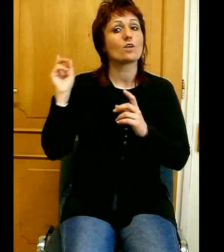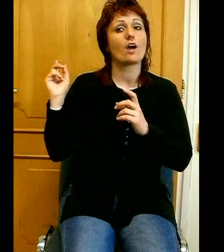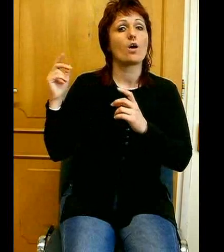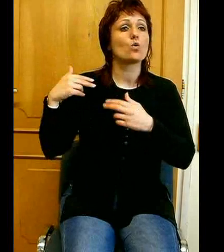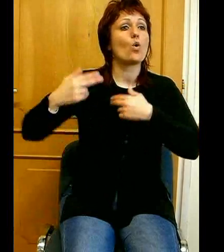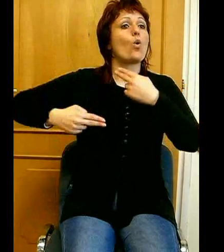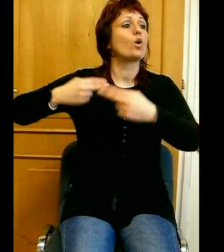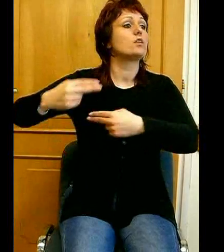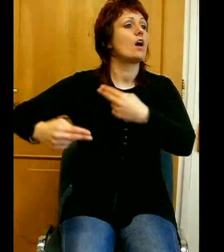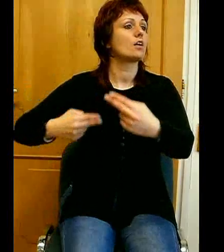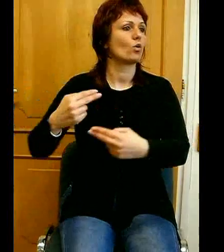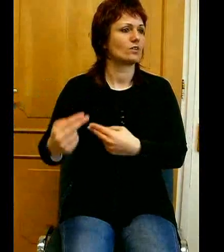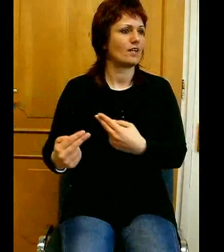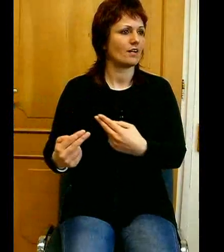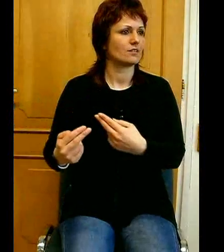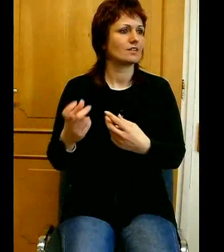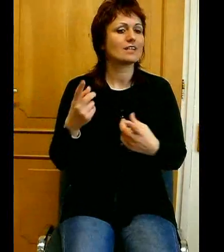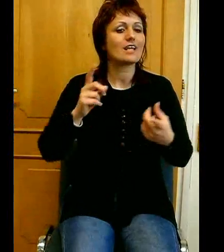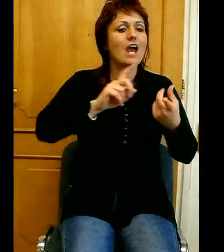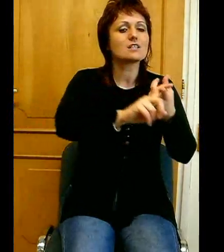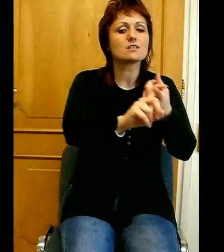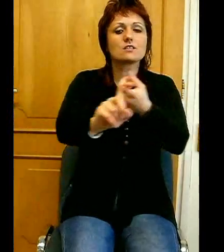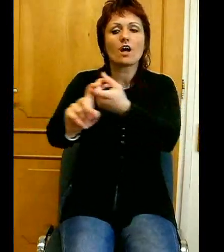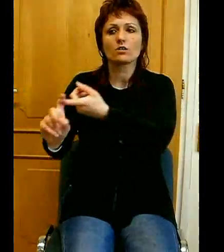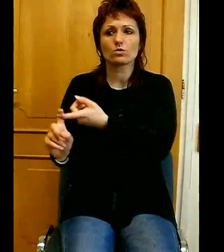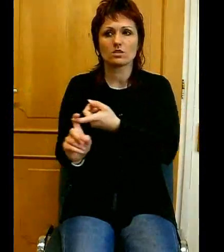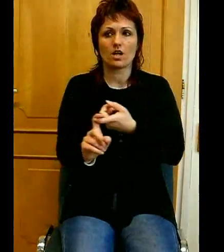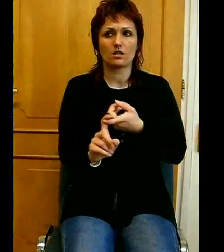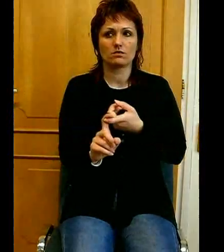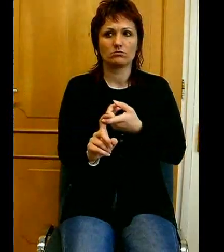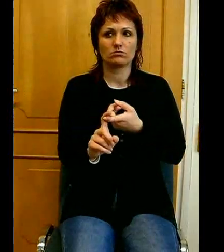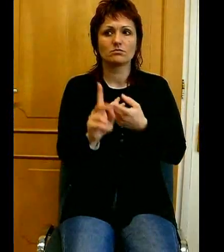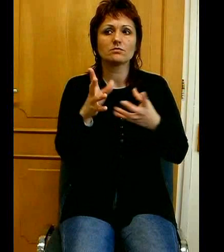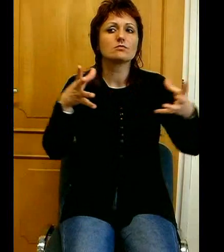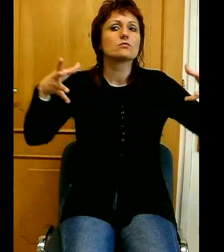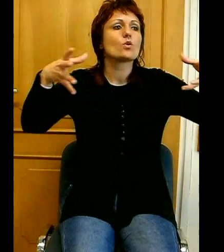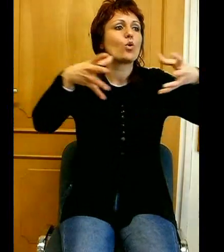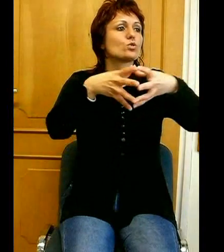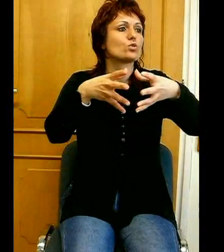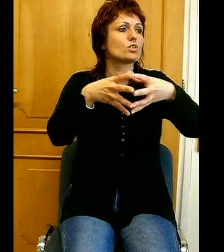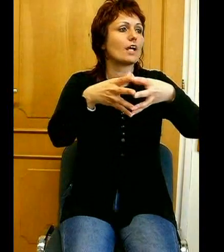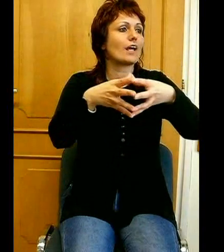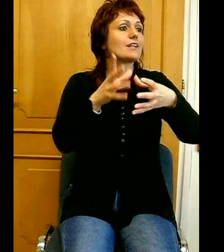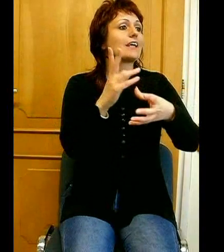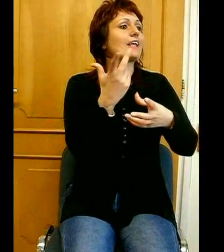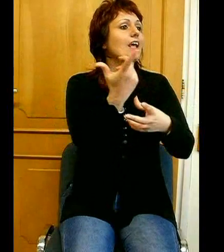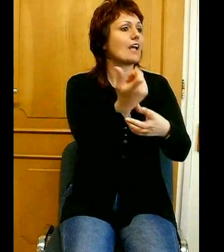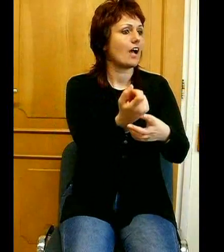kihez tartoznak, kikkel alkotnak együtt egy közösséget, kikkel köti össze őket ezer